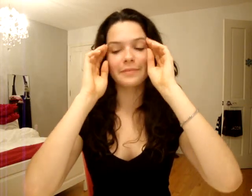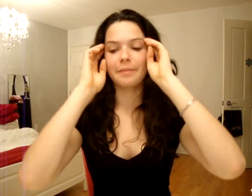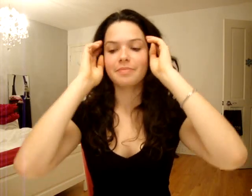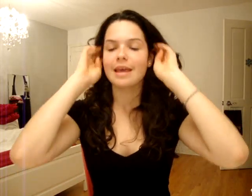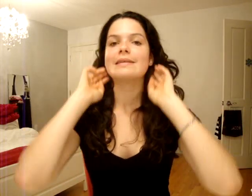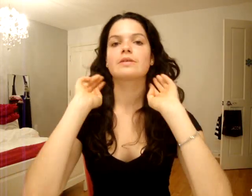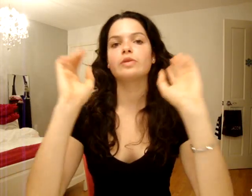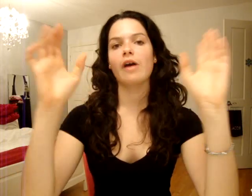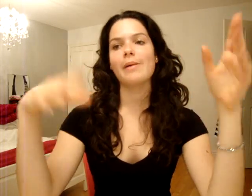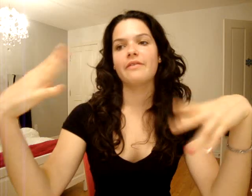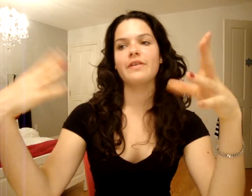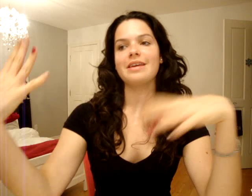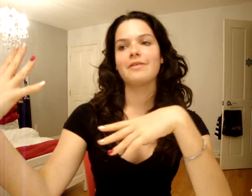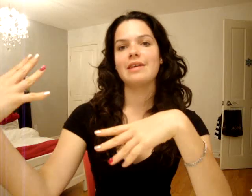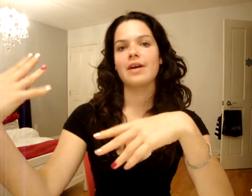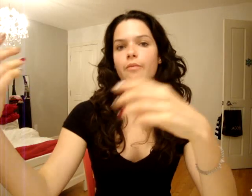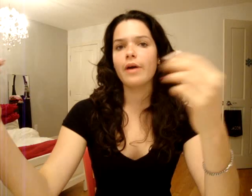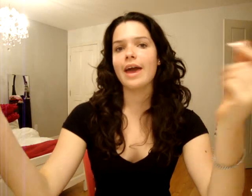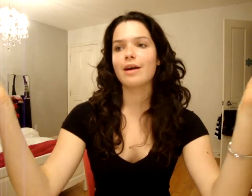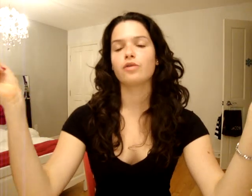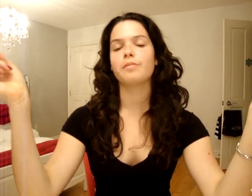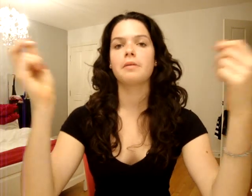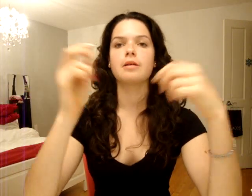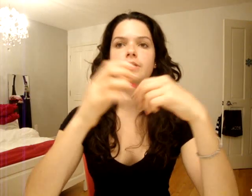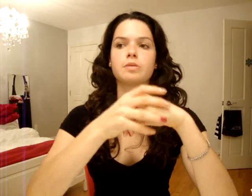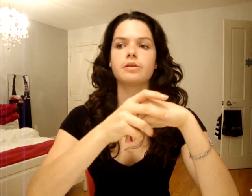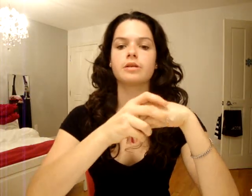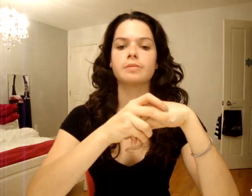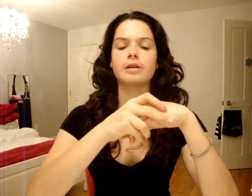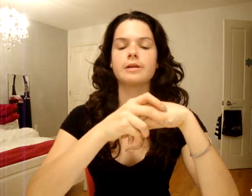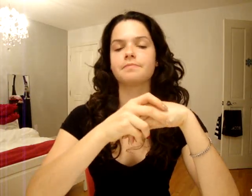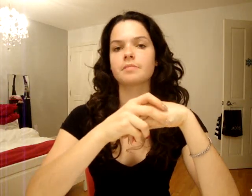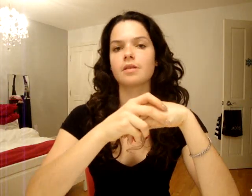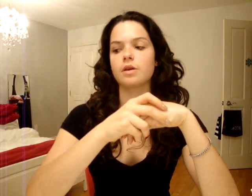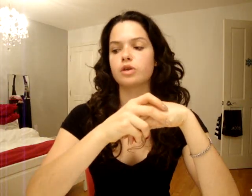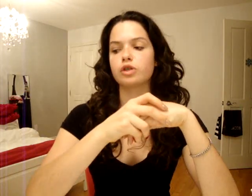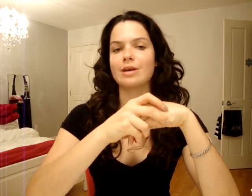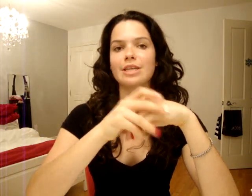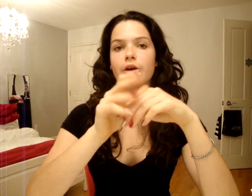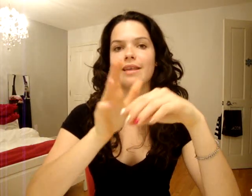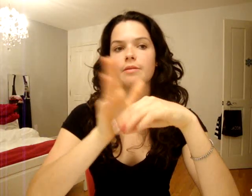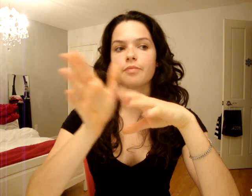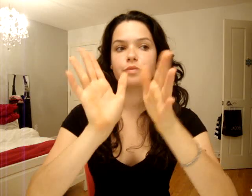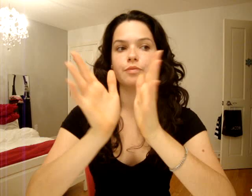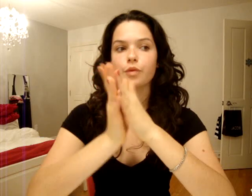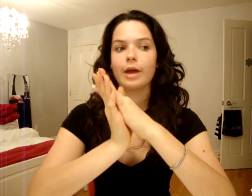ouais. Parce que moi je suis pas vraiment la fille qui va aller faire comme, ouais, on jouer au paintball, parce que je suis pas, je suis pas là, je suis assez coquette. Ouais,